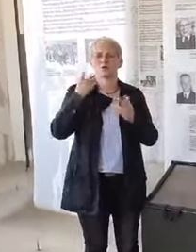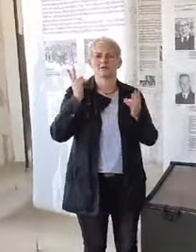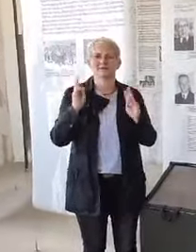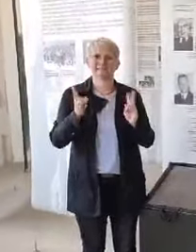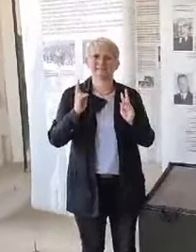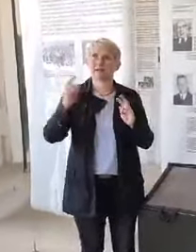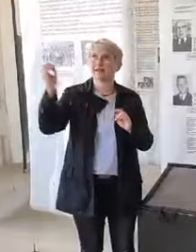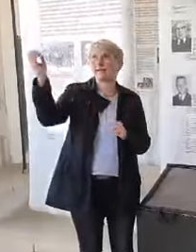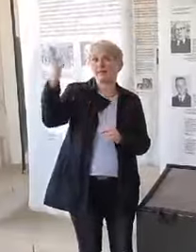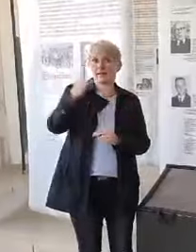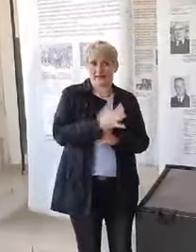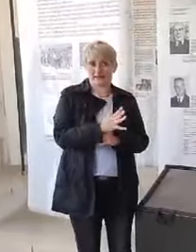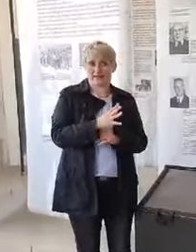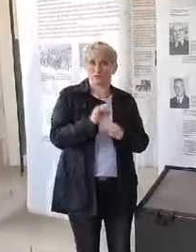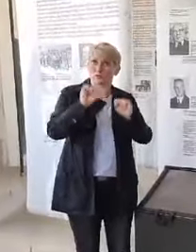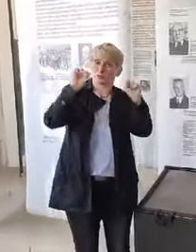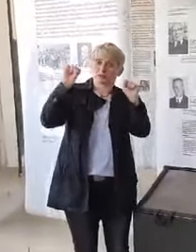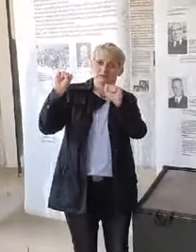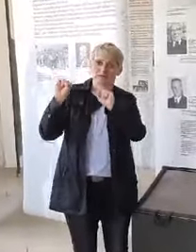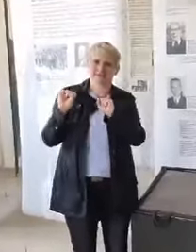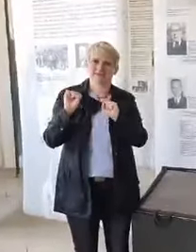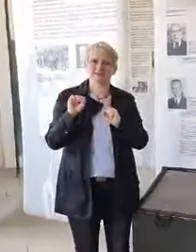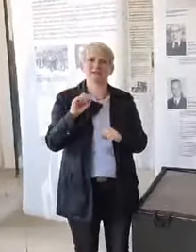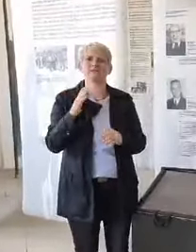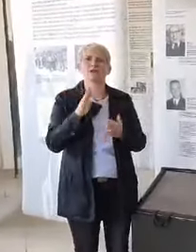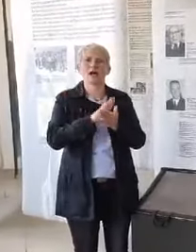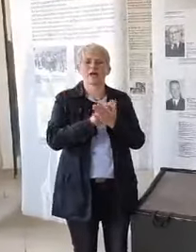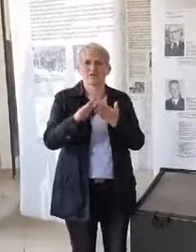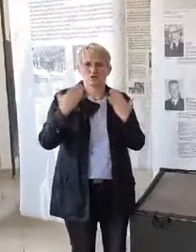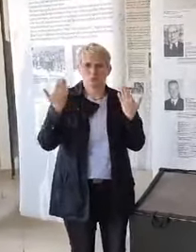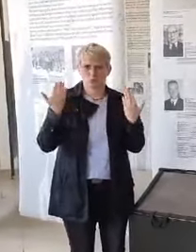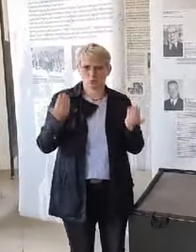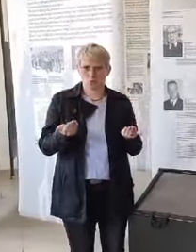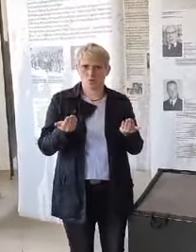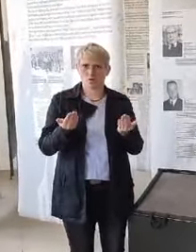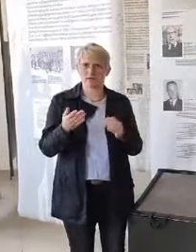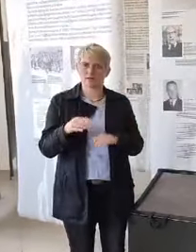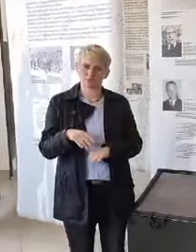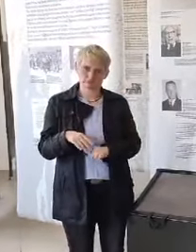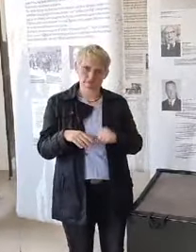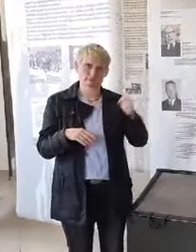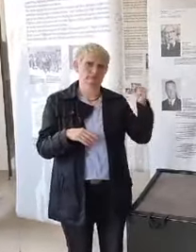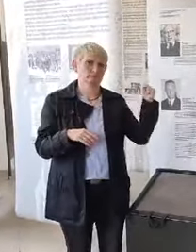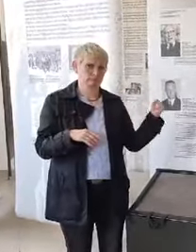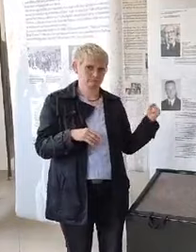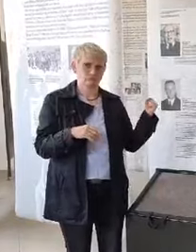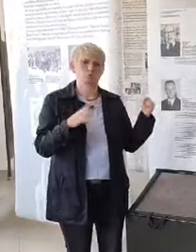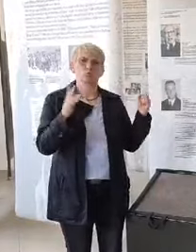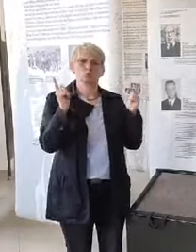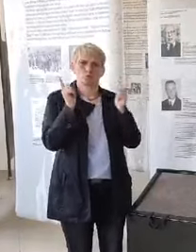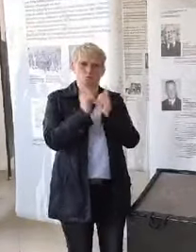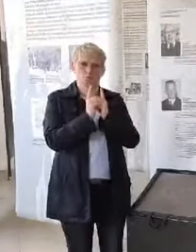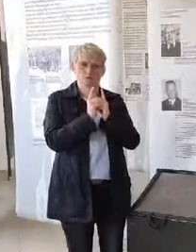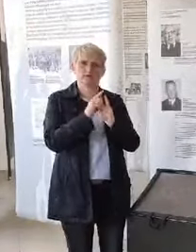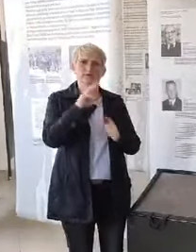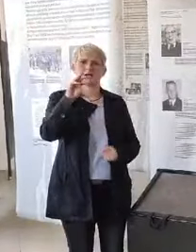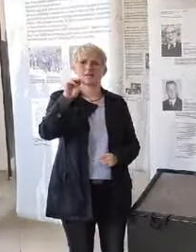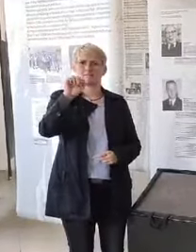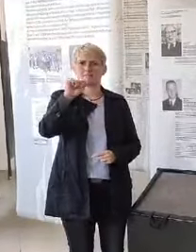Lichteinfall. Wir machen das jetzt am einfachsten so, ich entferne kurz die Abdeckung, Max wird das Bild